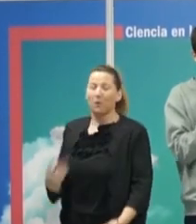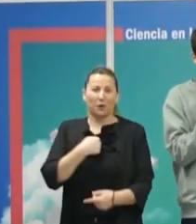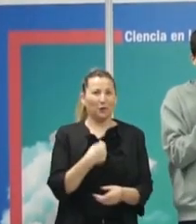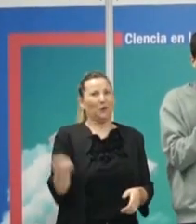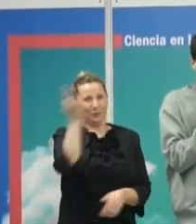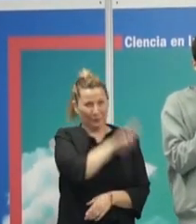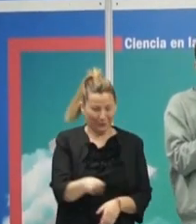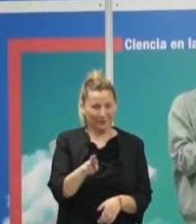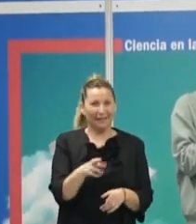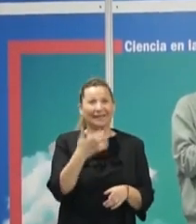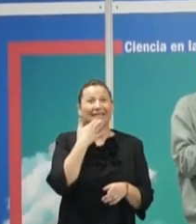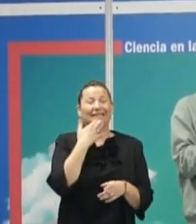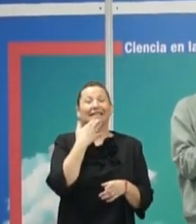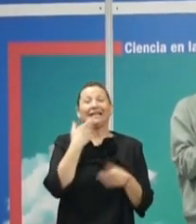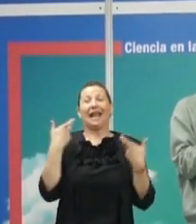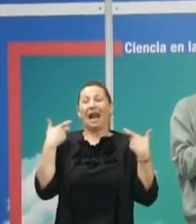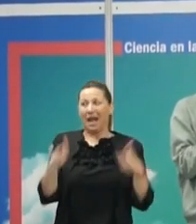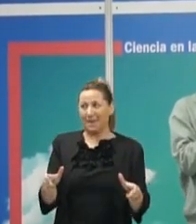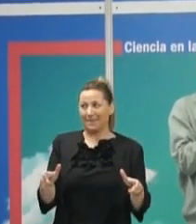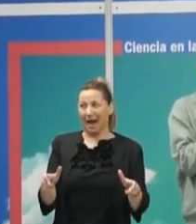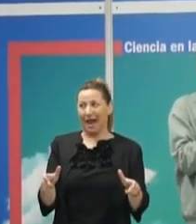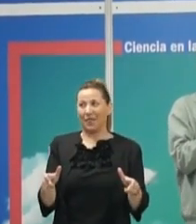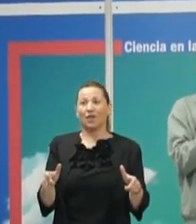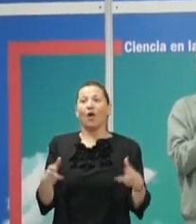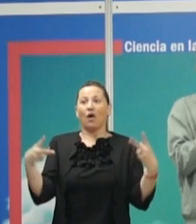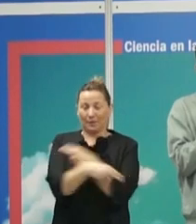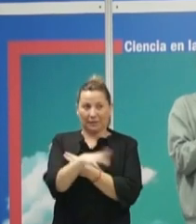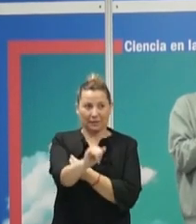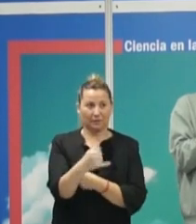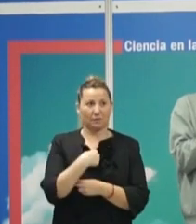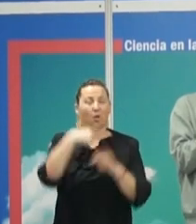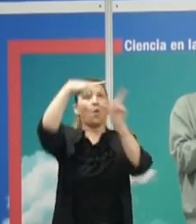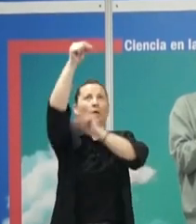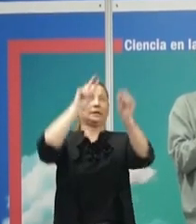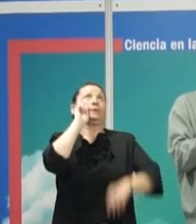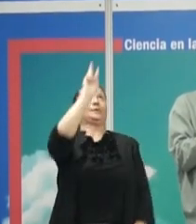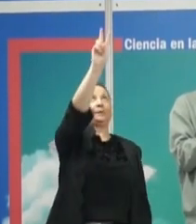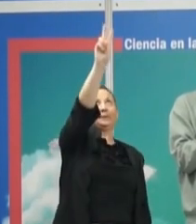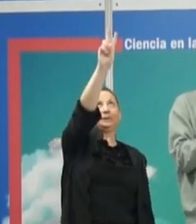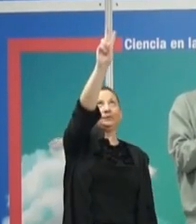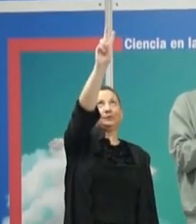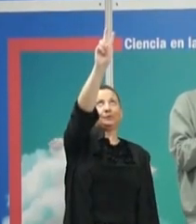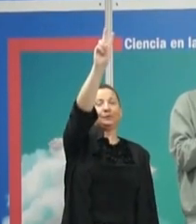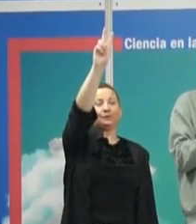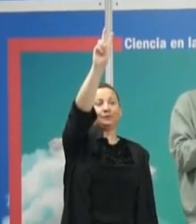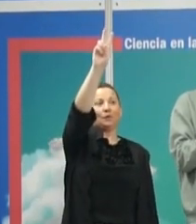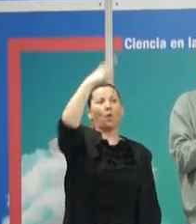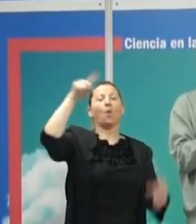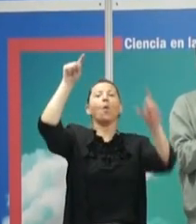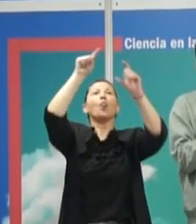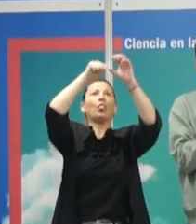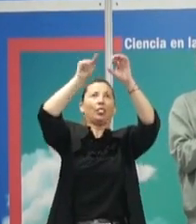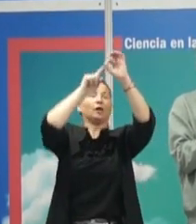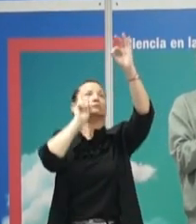Si el espacio fuera finito y nosotros miramos una estrella imagínense que fuera por ejemplo una esfera una especie de ciclo